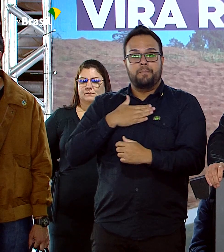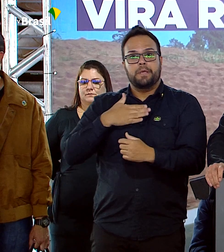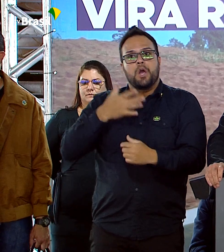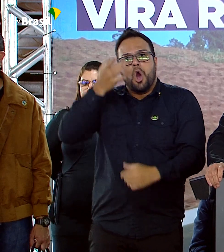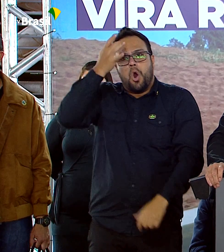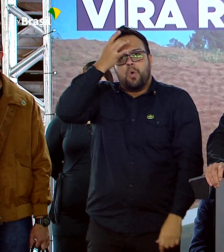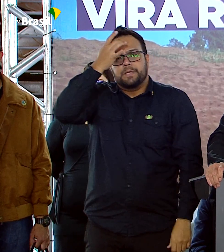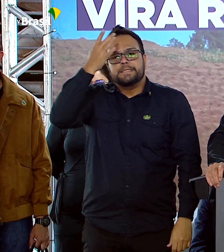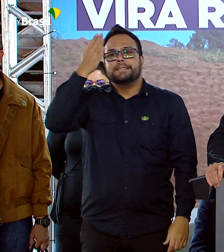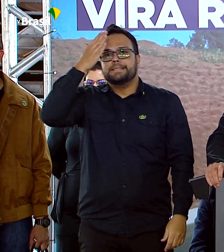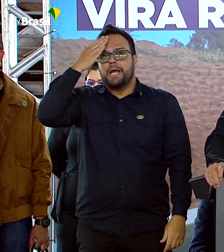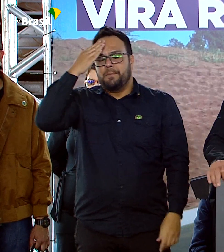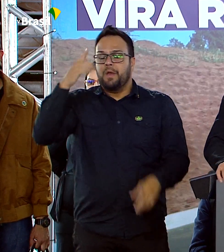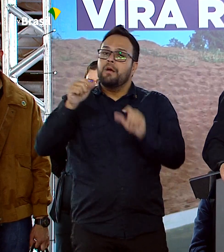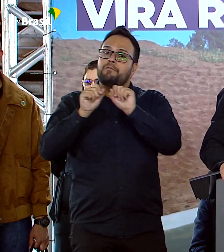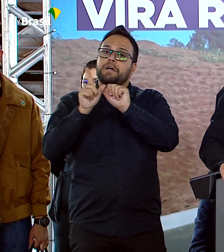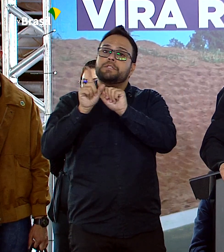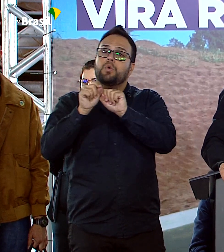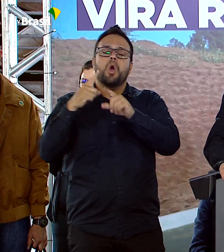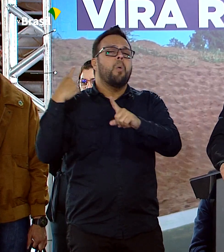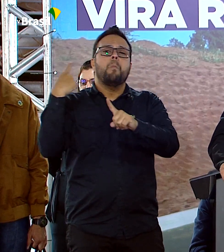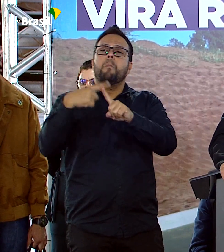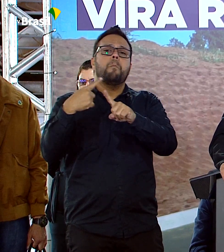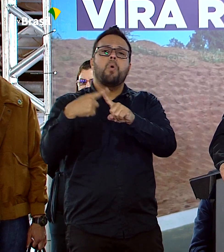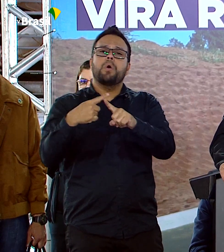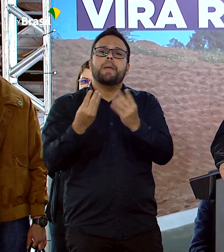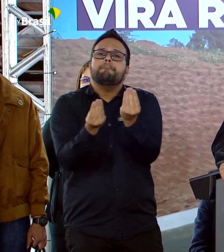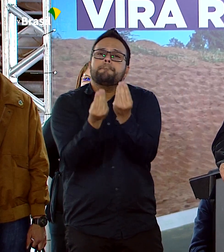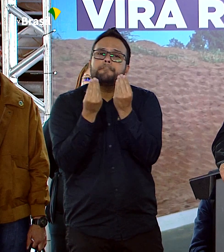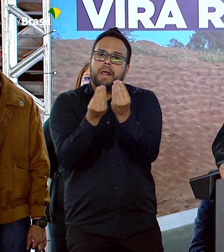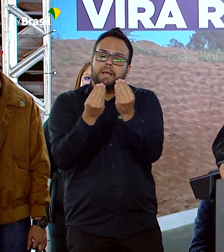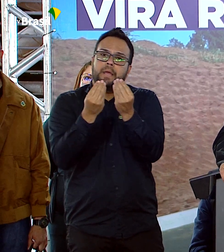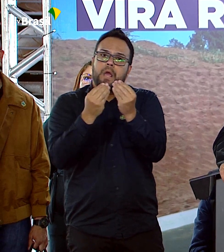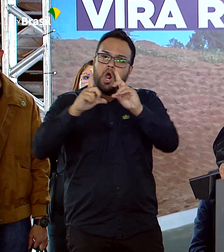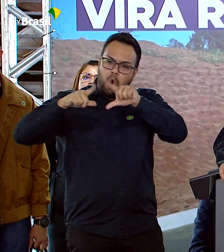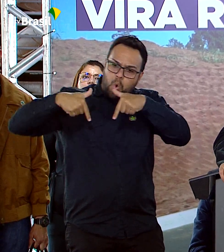está fazendo e de que por quem está lutando.